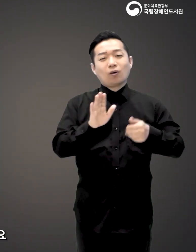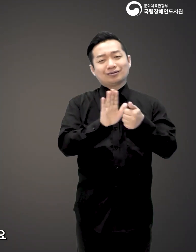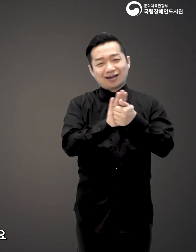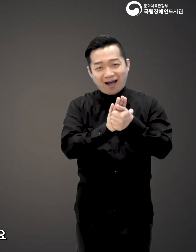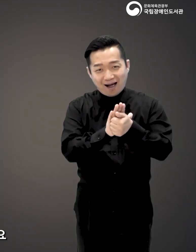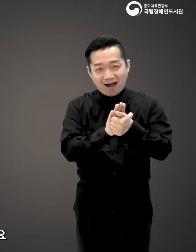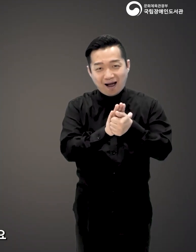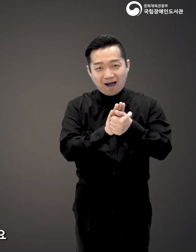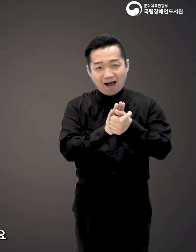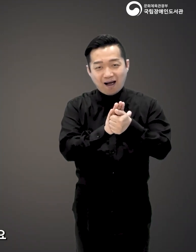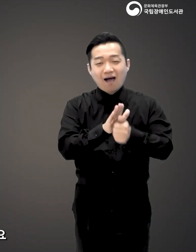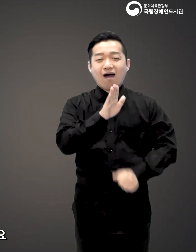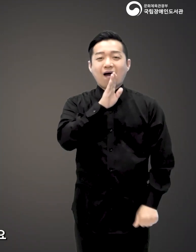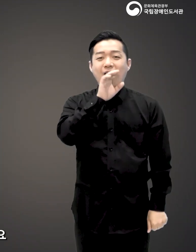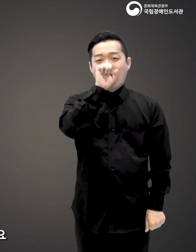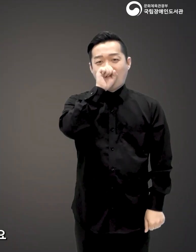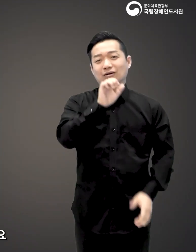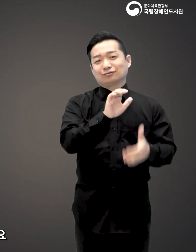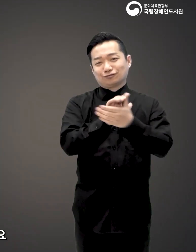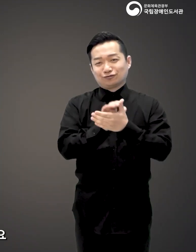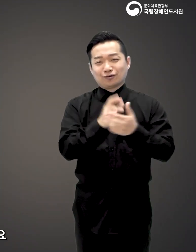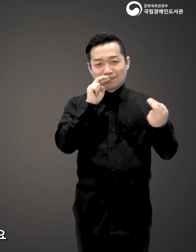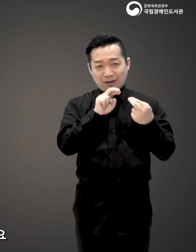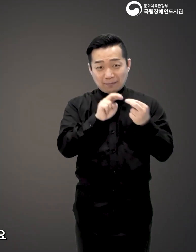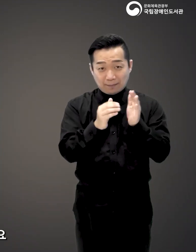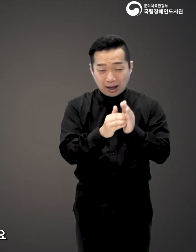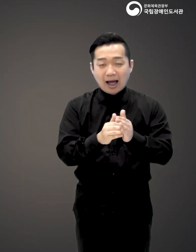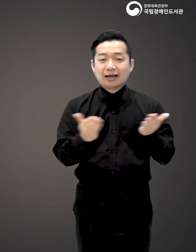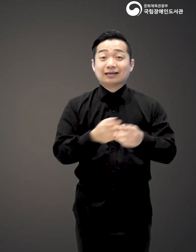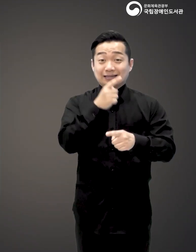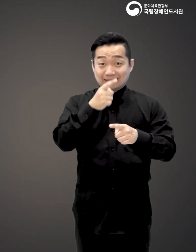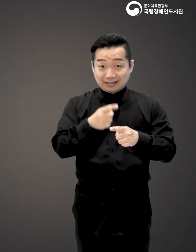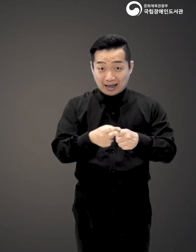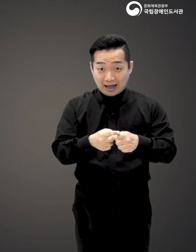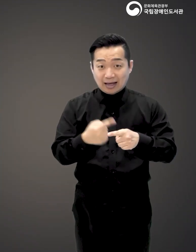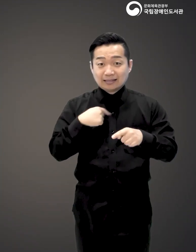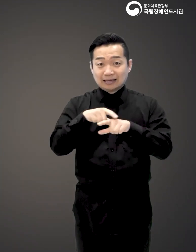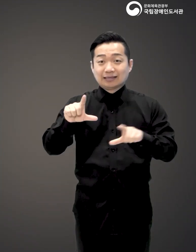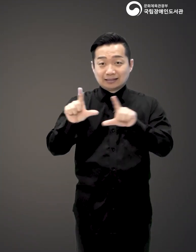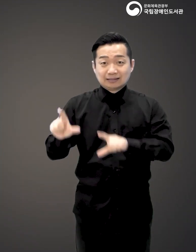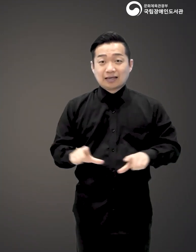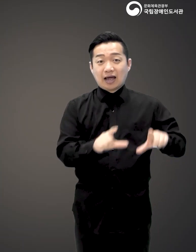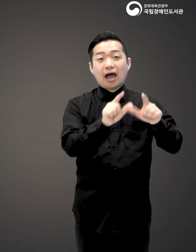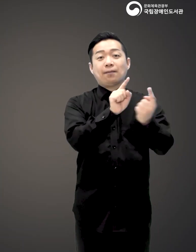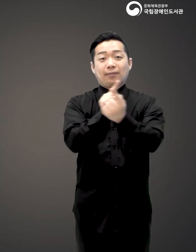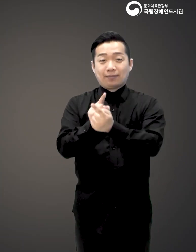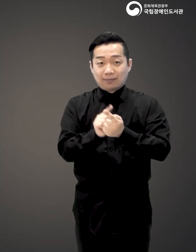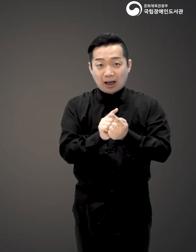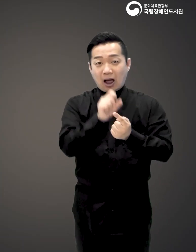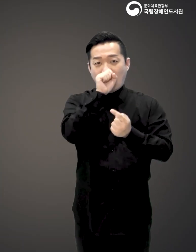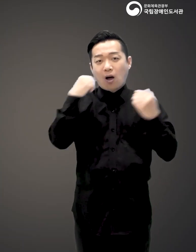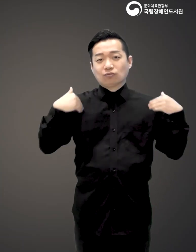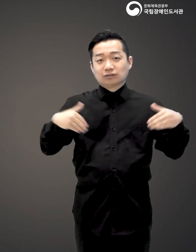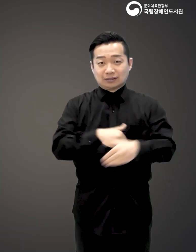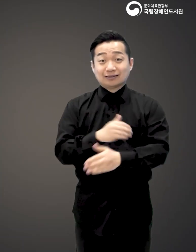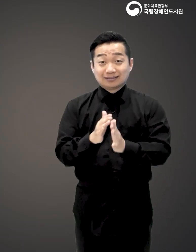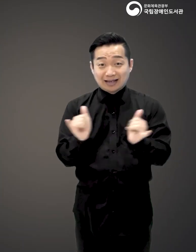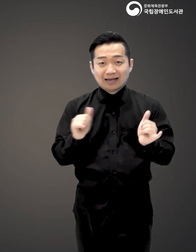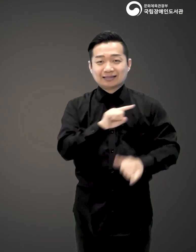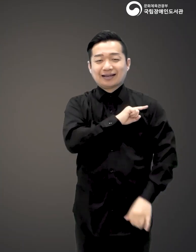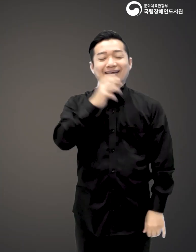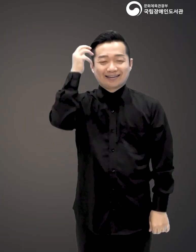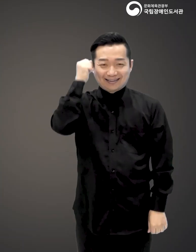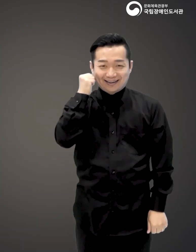또 친절하고 그리고 정말 좋은 친구들을 많이 사귀었거든요. 일을 하면서나 또 일상생활에서나 만난 좋은 부탄